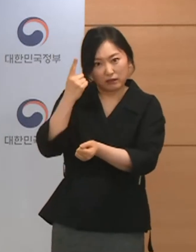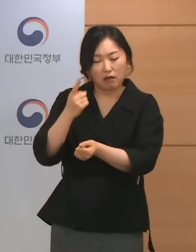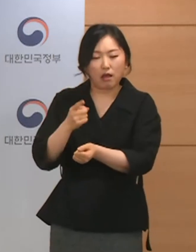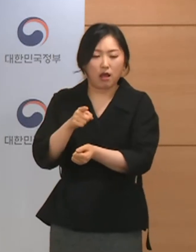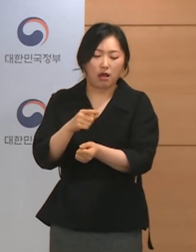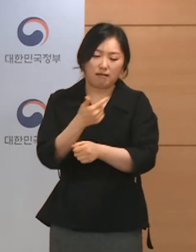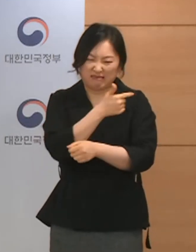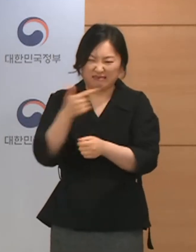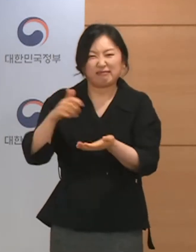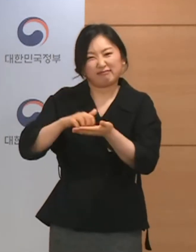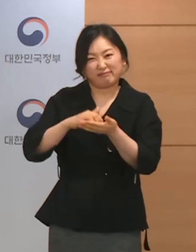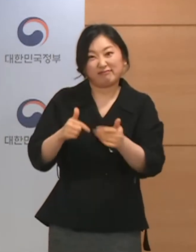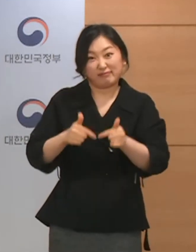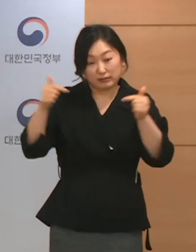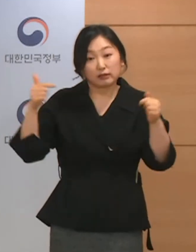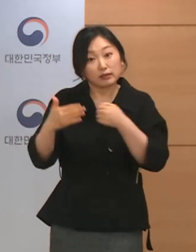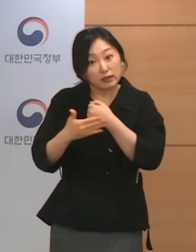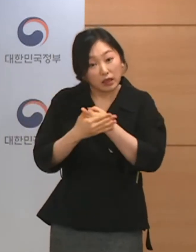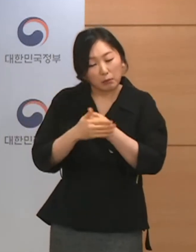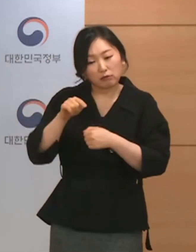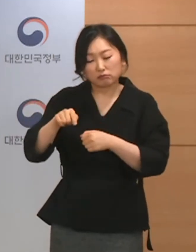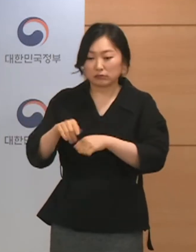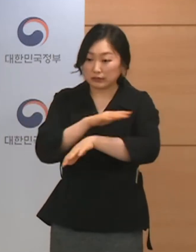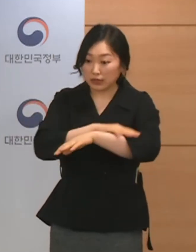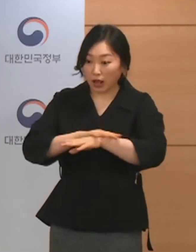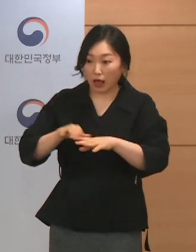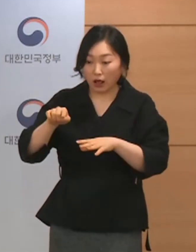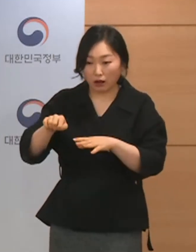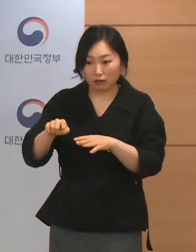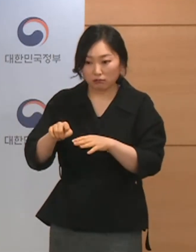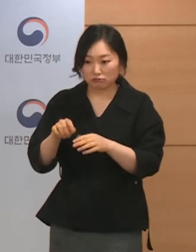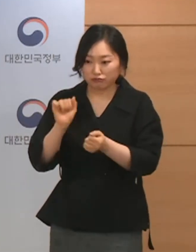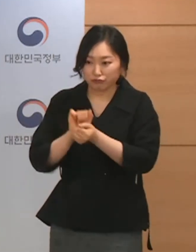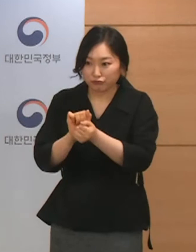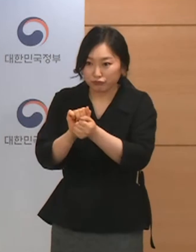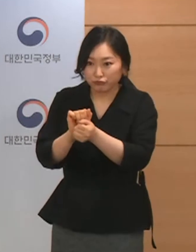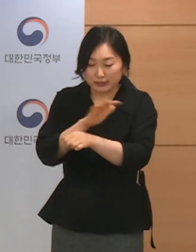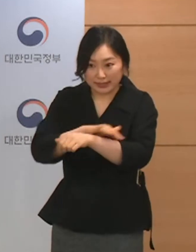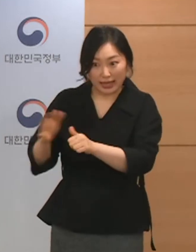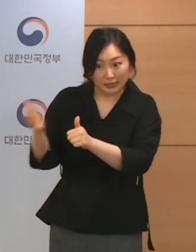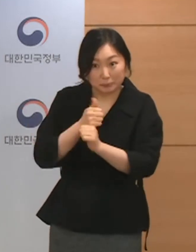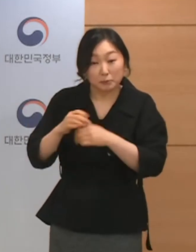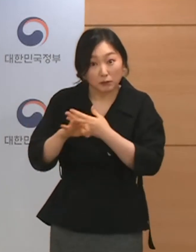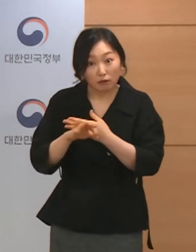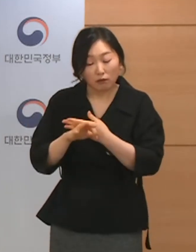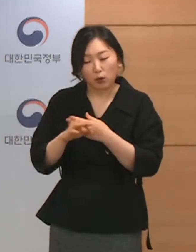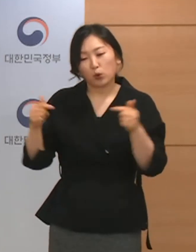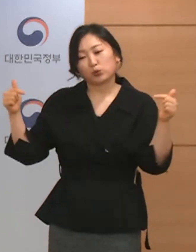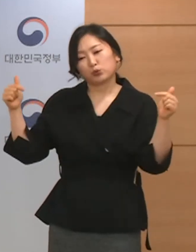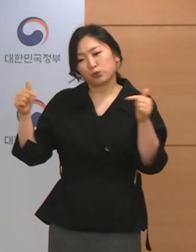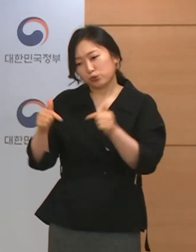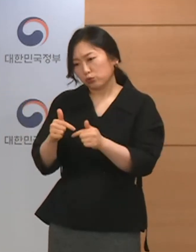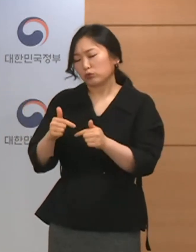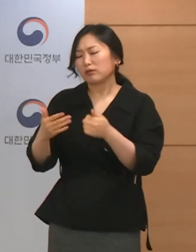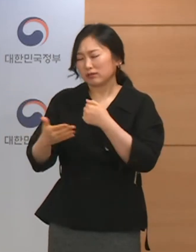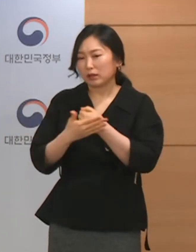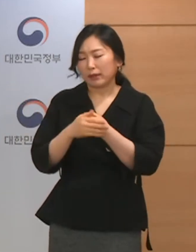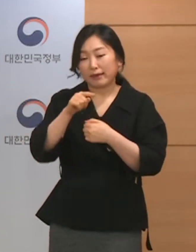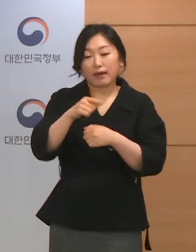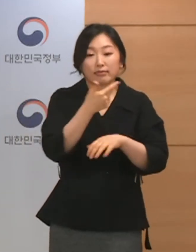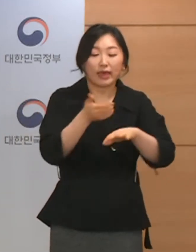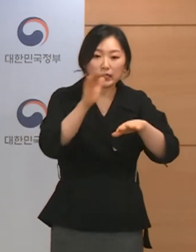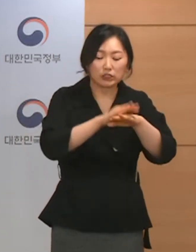이 부분들을 잘 정리한다면 이후에 환자 발생이 줄어들 것이라고 하는 대전시의 자체 판단과